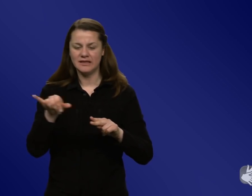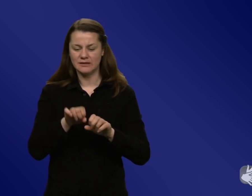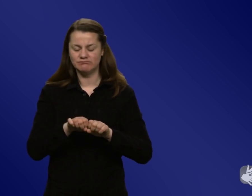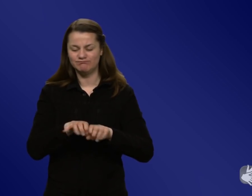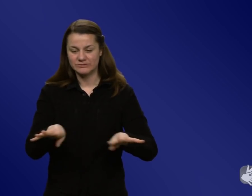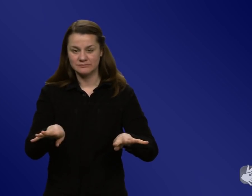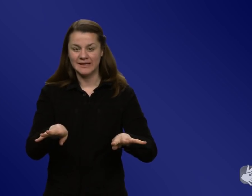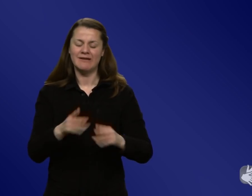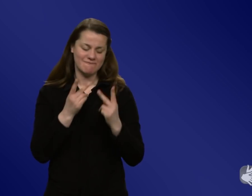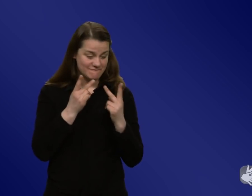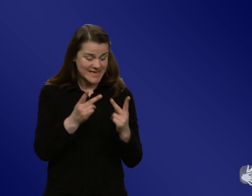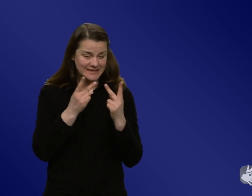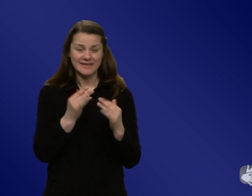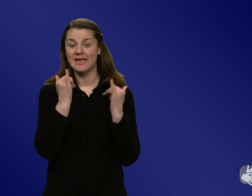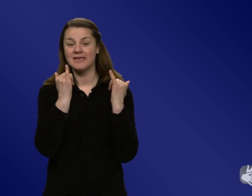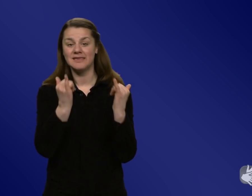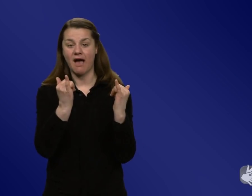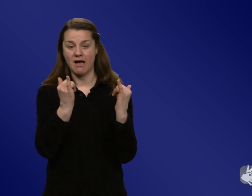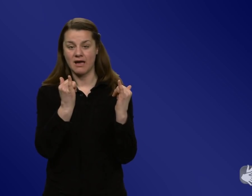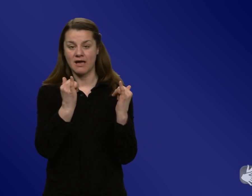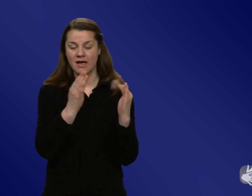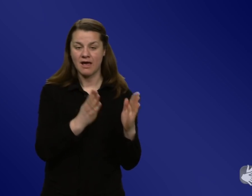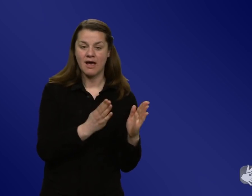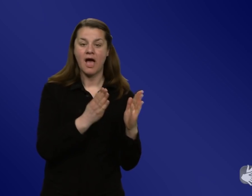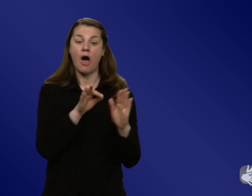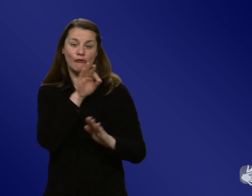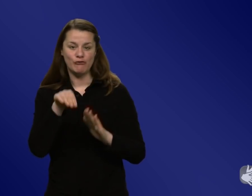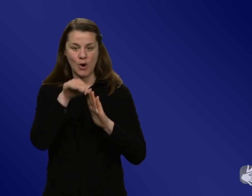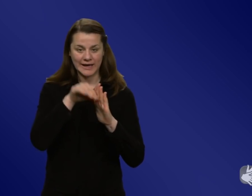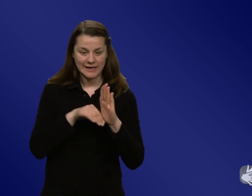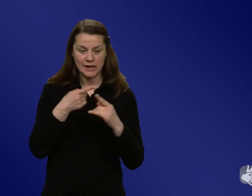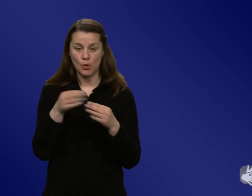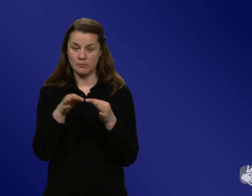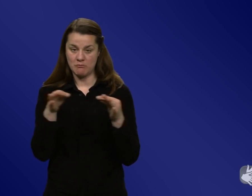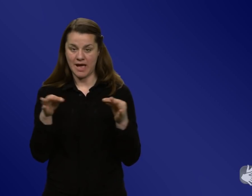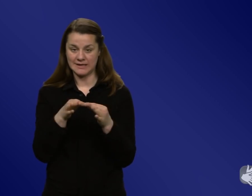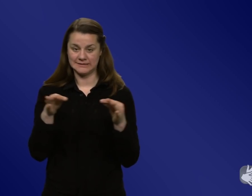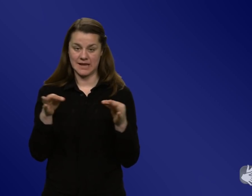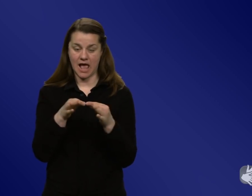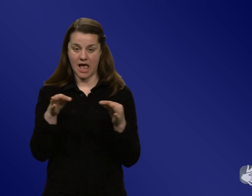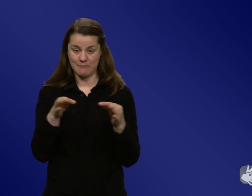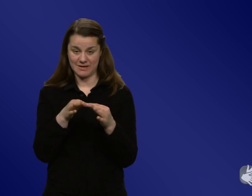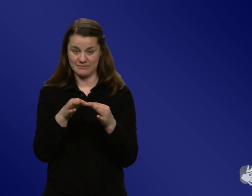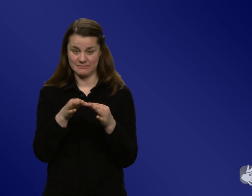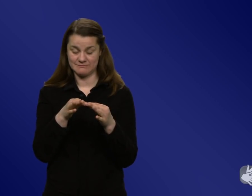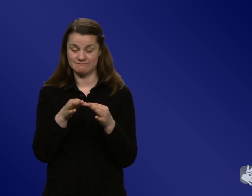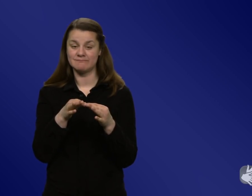und zentral. in den Maßnahmen und in der Kommunikation ist aber der Wirt des Virus auch